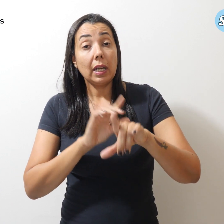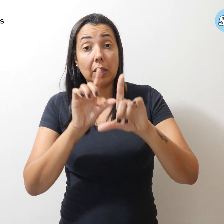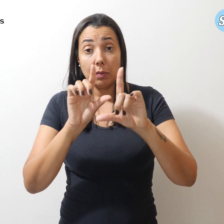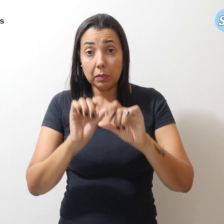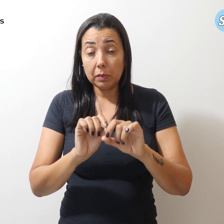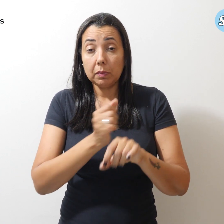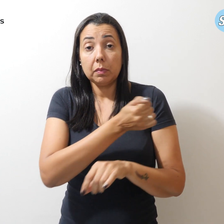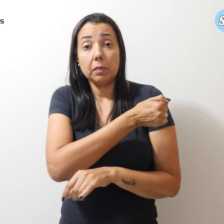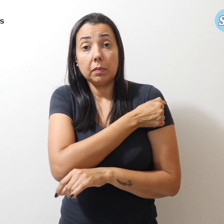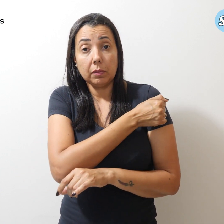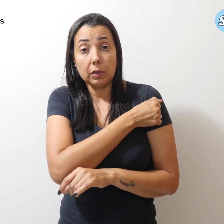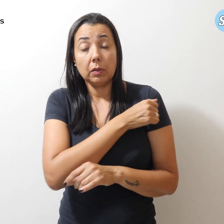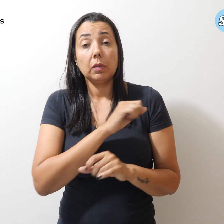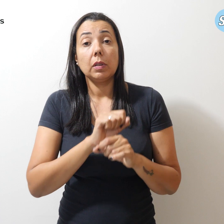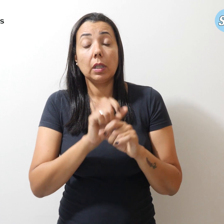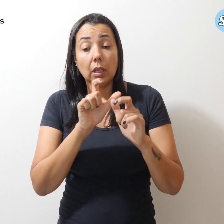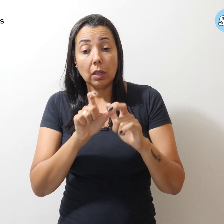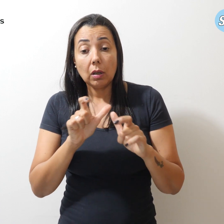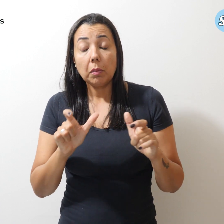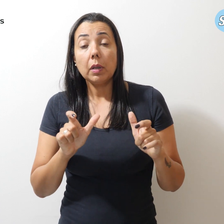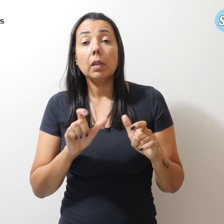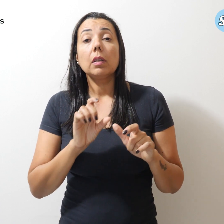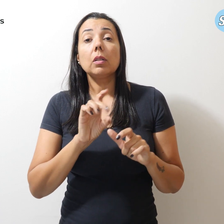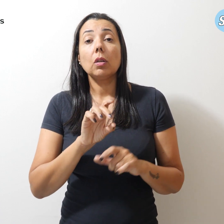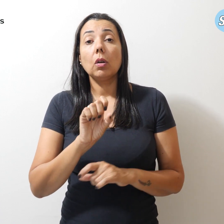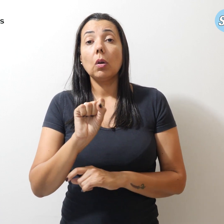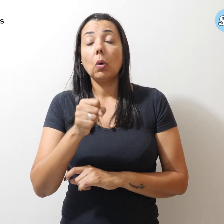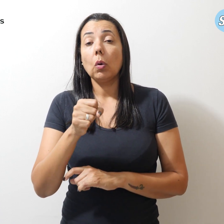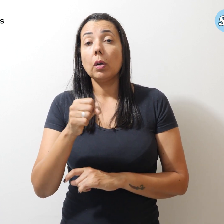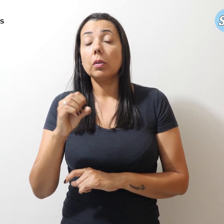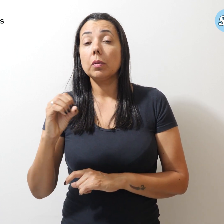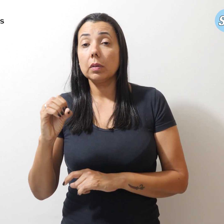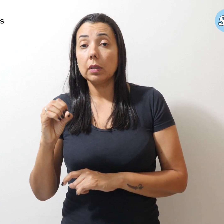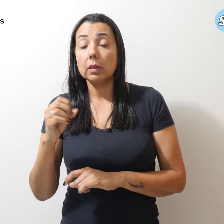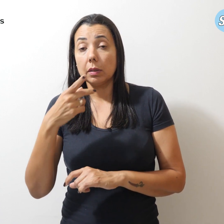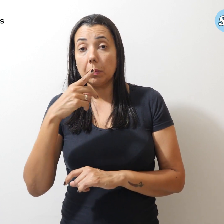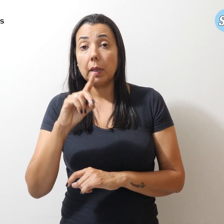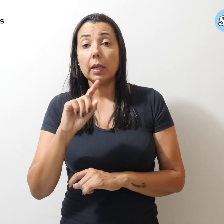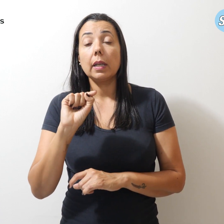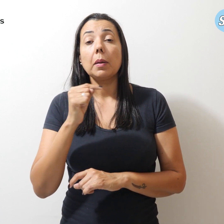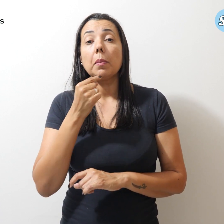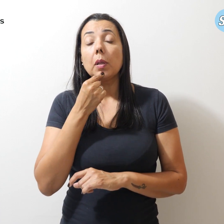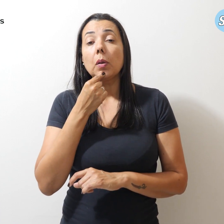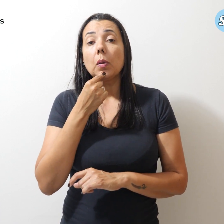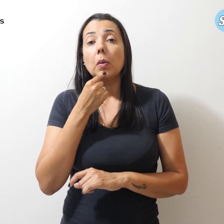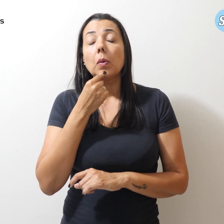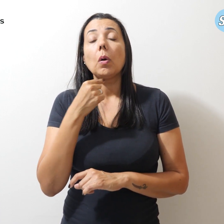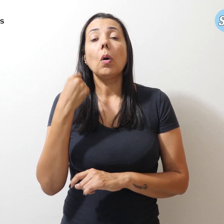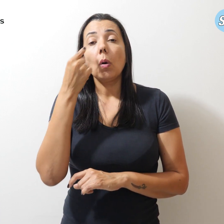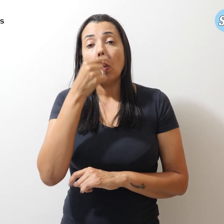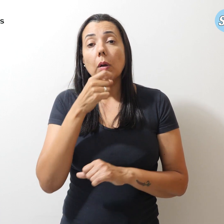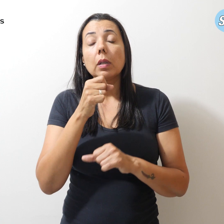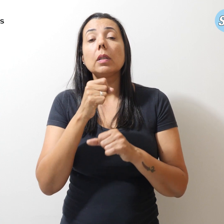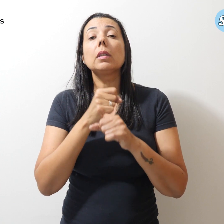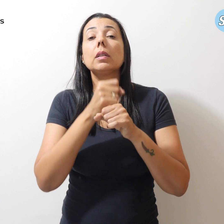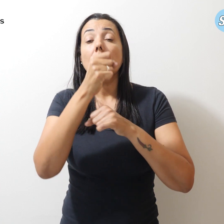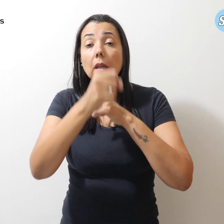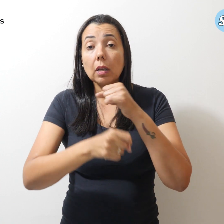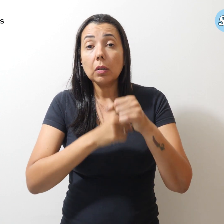estudantes, que aumenta apenas de 800 para 1.000 horas anuais e a exclusão de